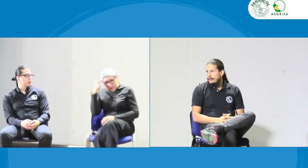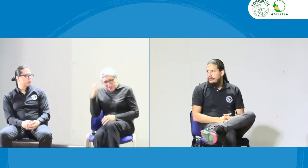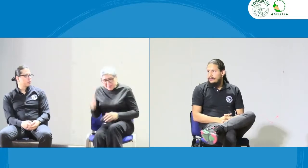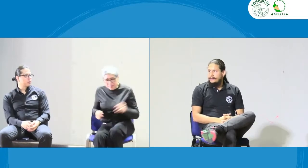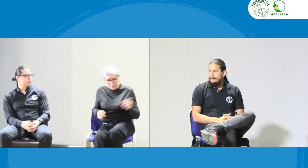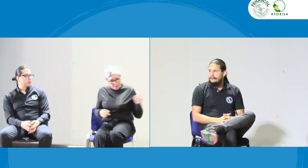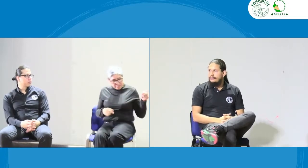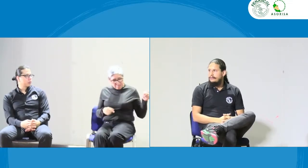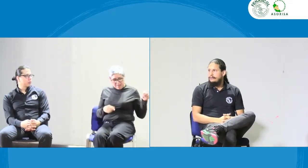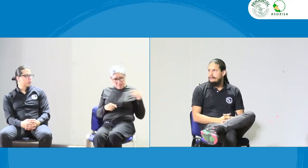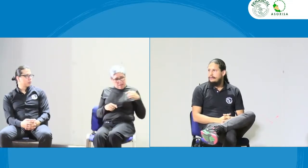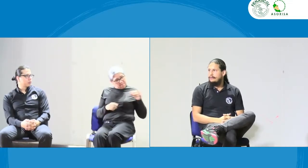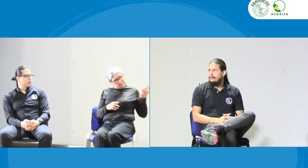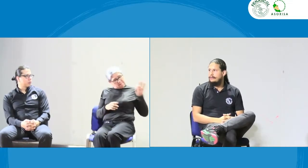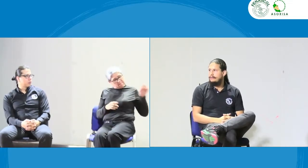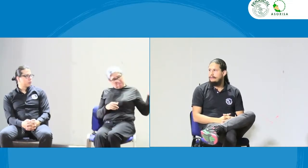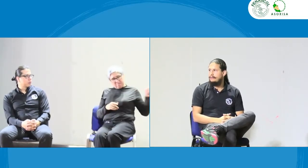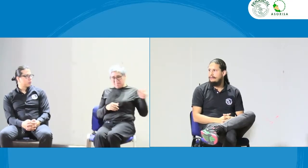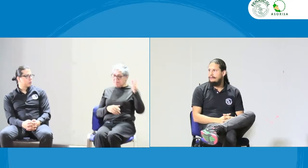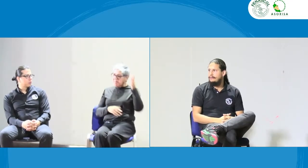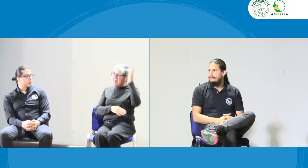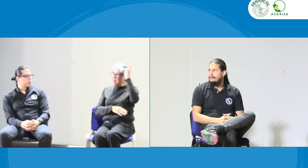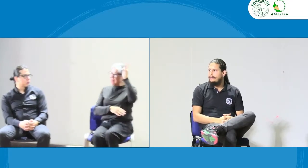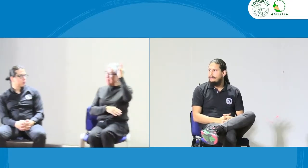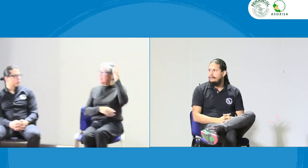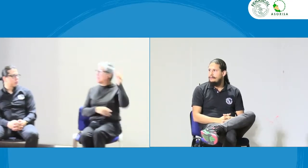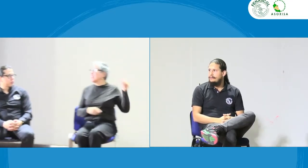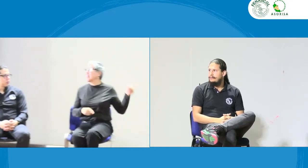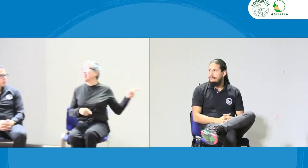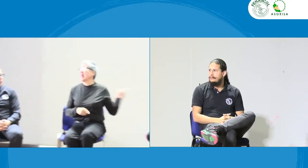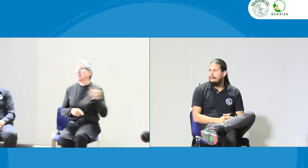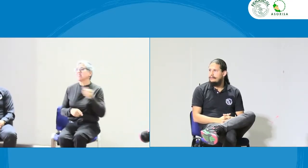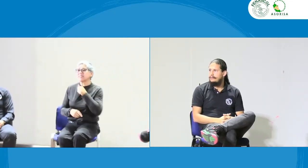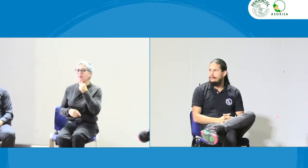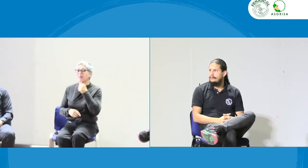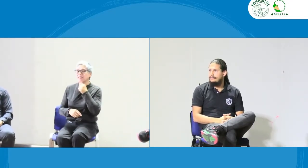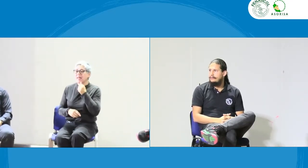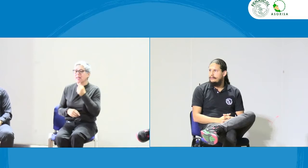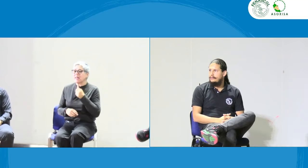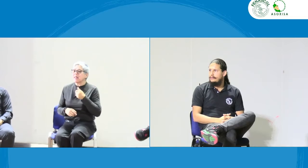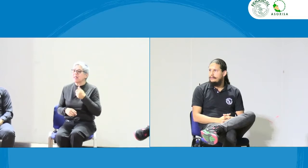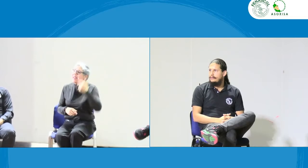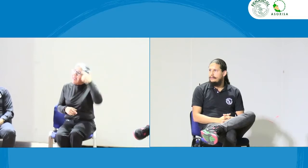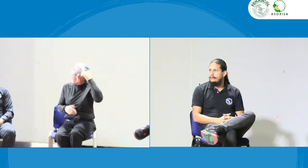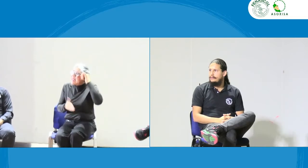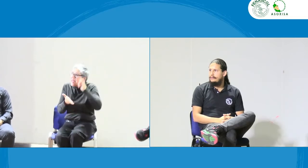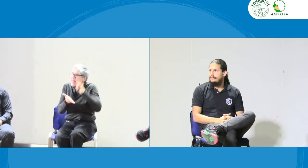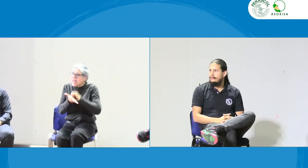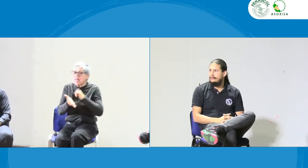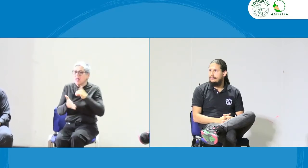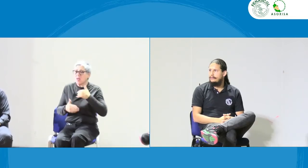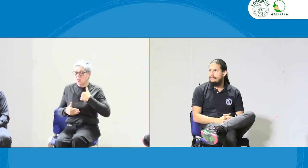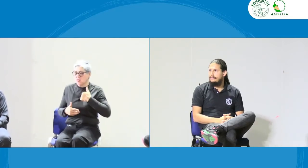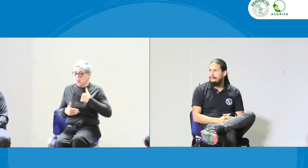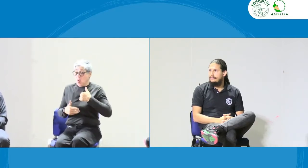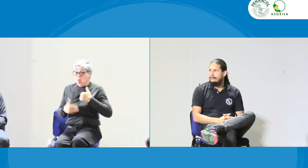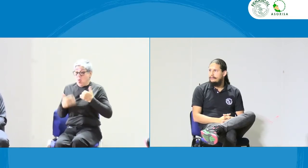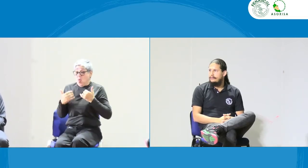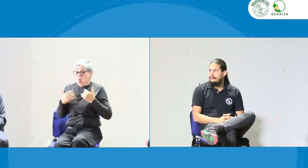Bueno, yo estaba pensando frente a lo que manifiesta Sebastián. Yo creo que,